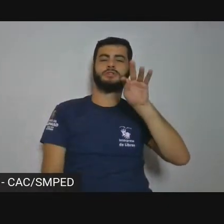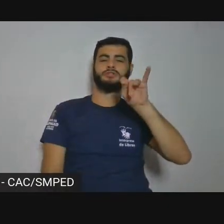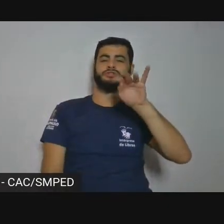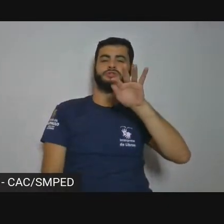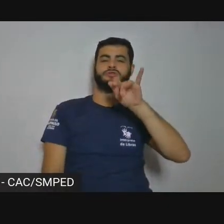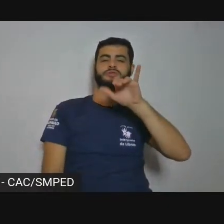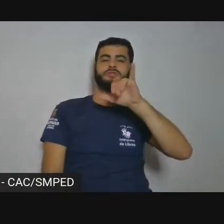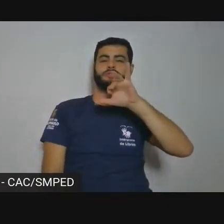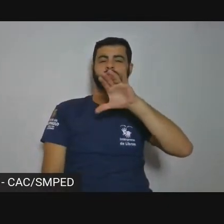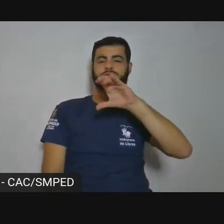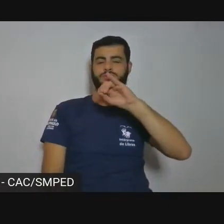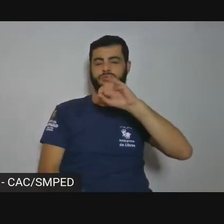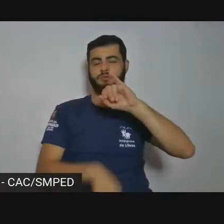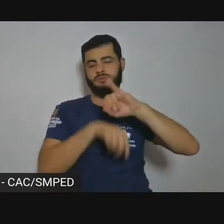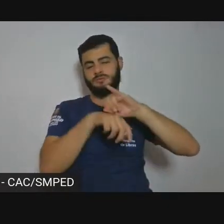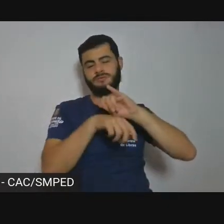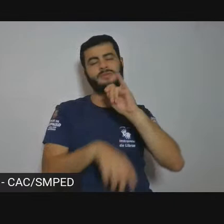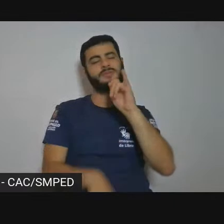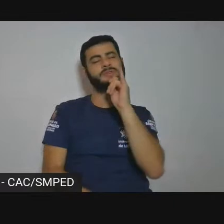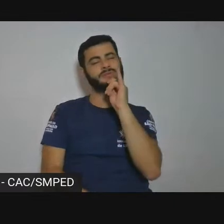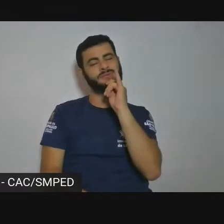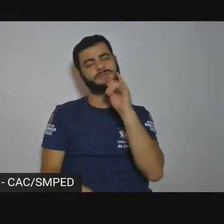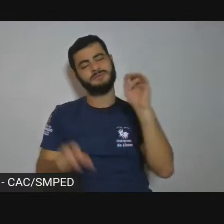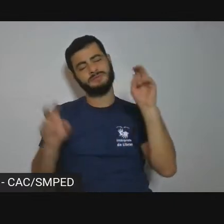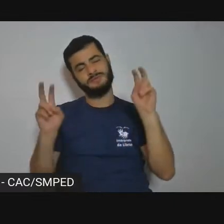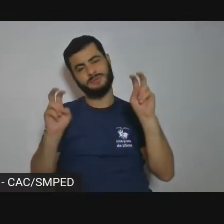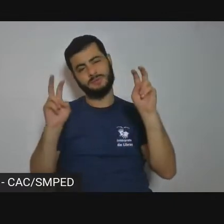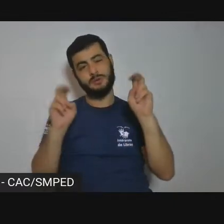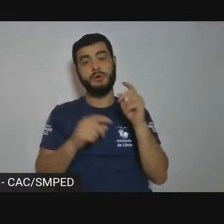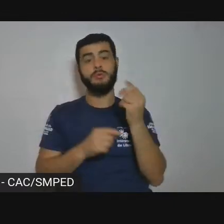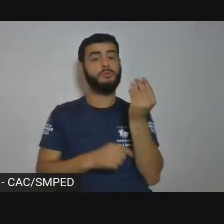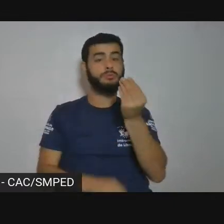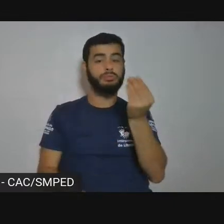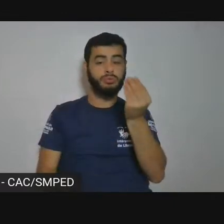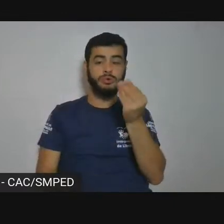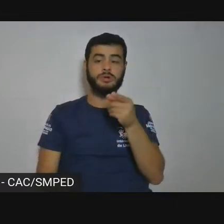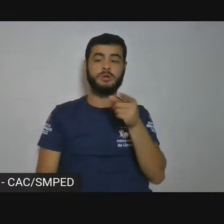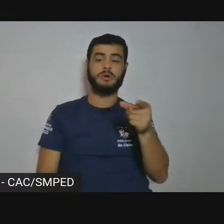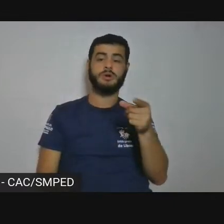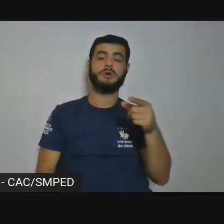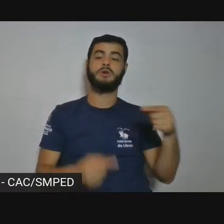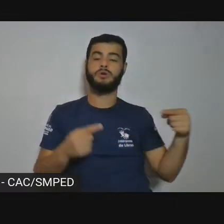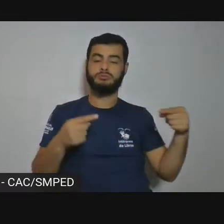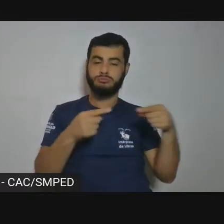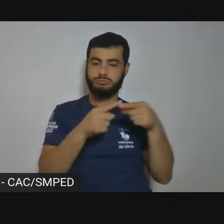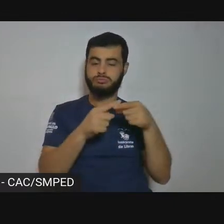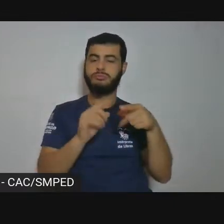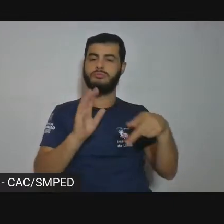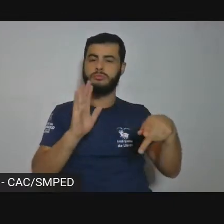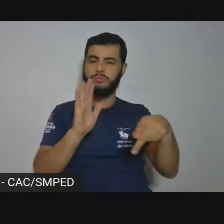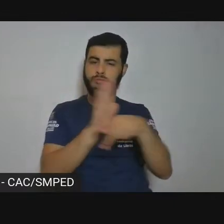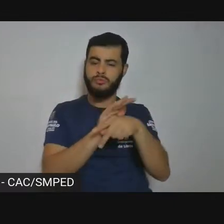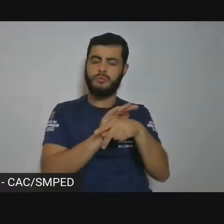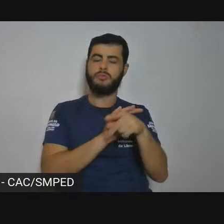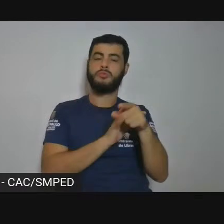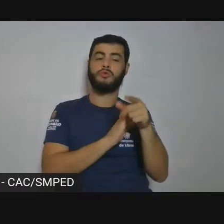fotográficos são interessantes na medida em que esse grau de fissionalidade está